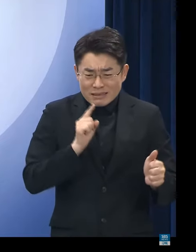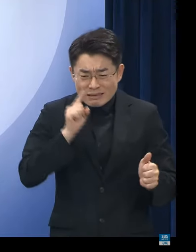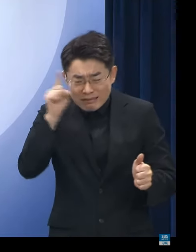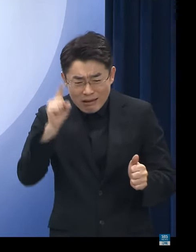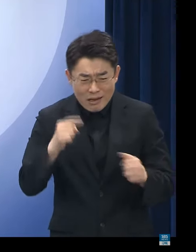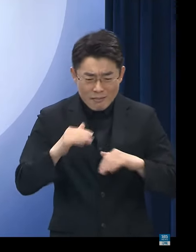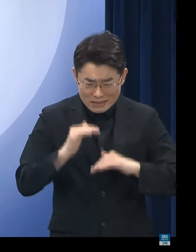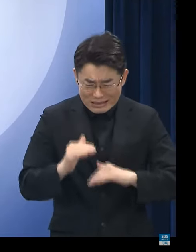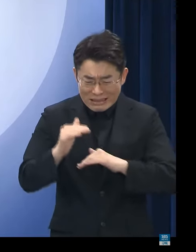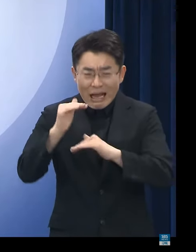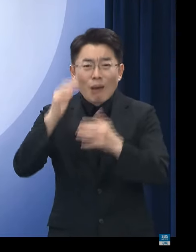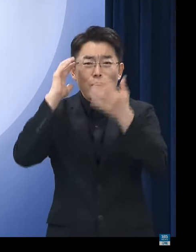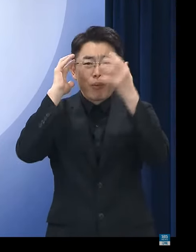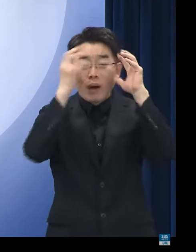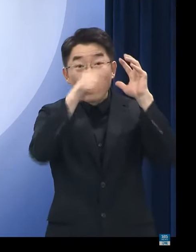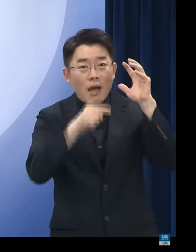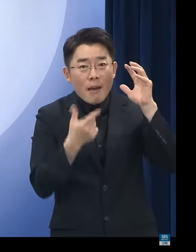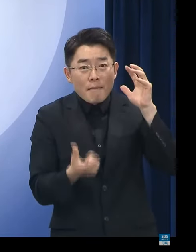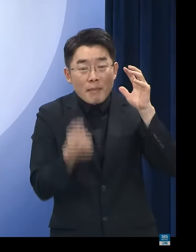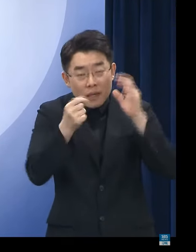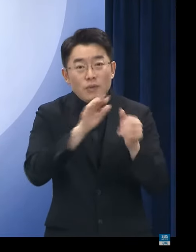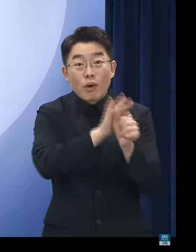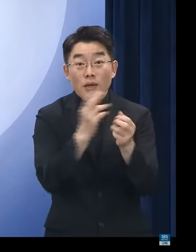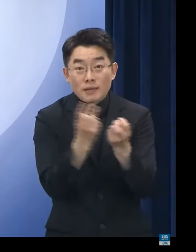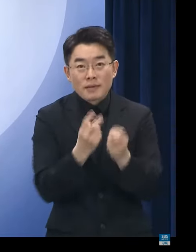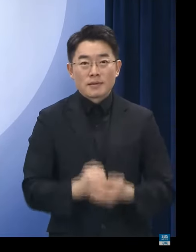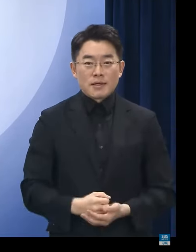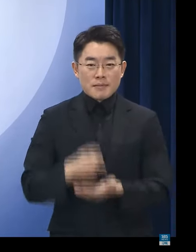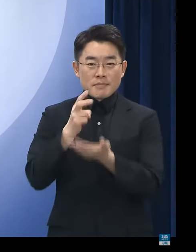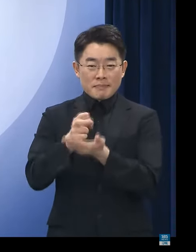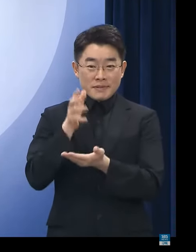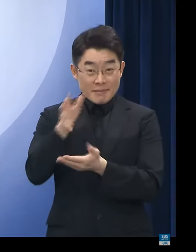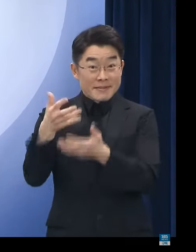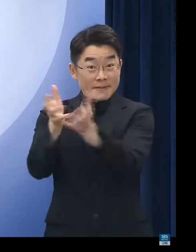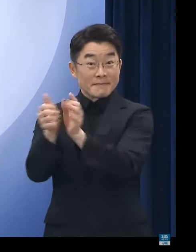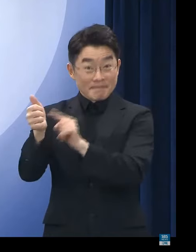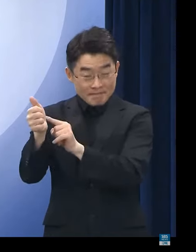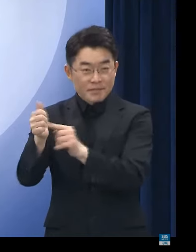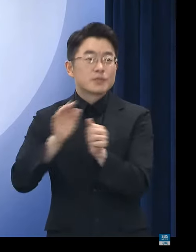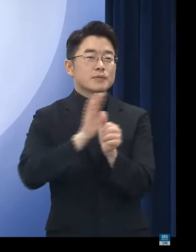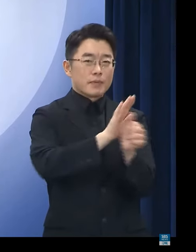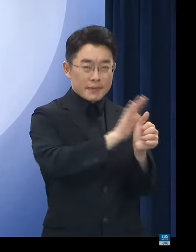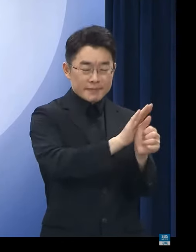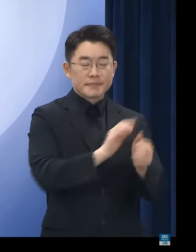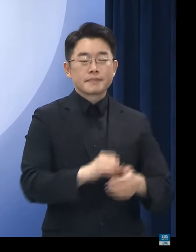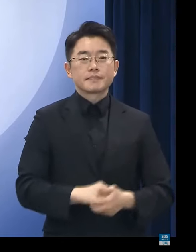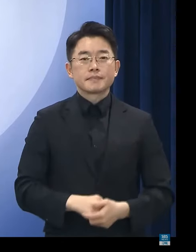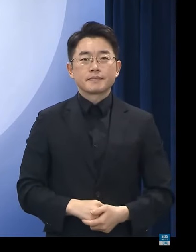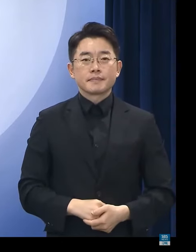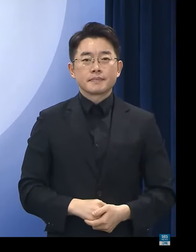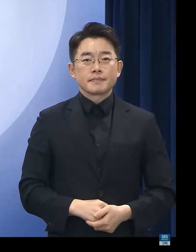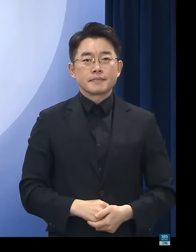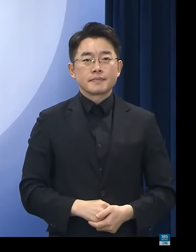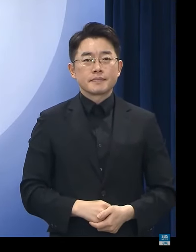신속히 지행할 수 있도록 법률 전문가를 통한 지원 방안도 강구하였습니다.